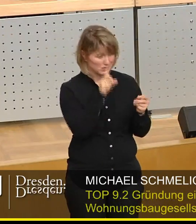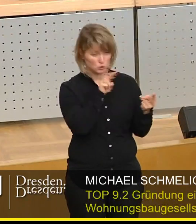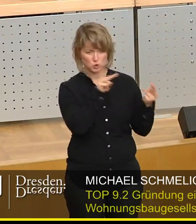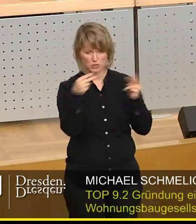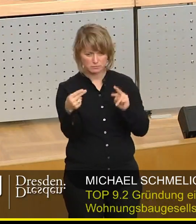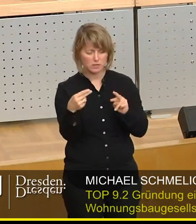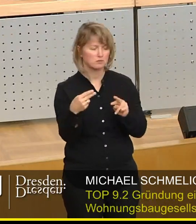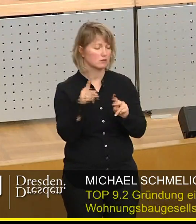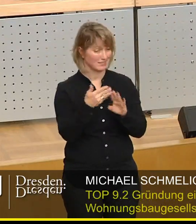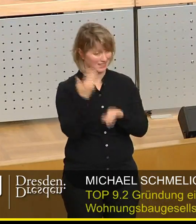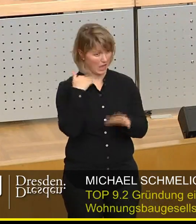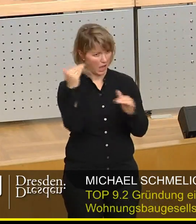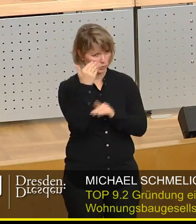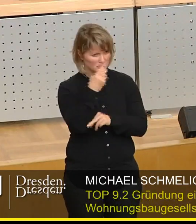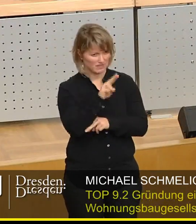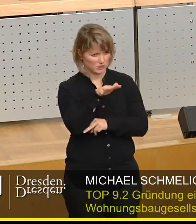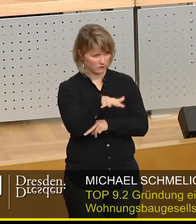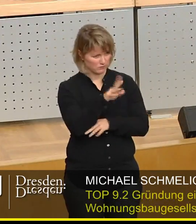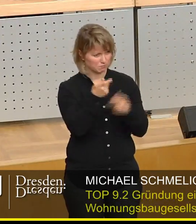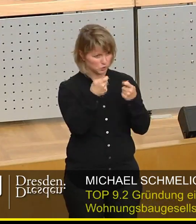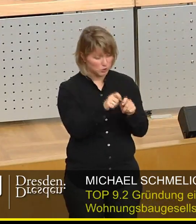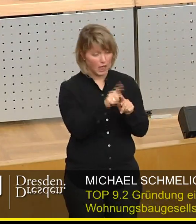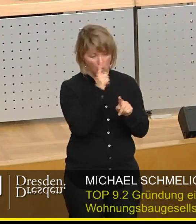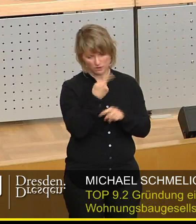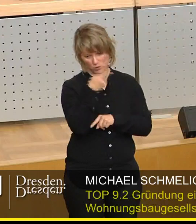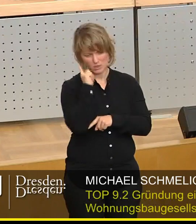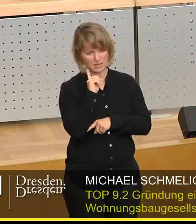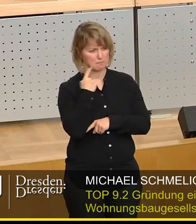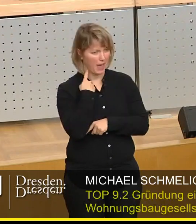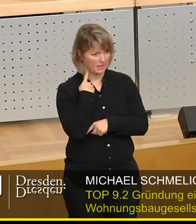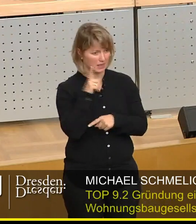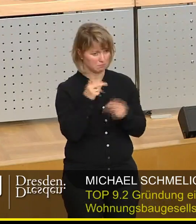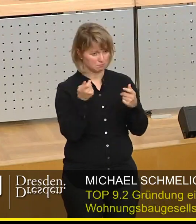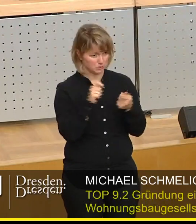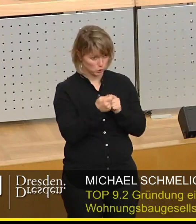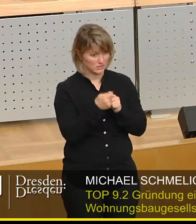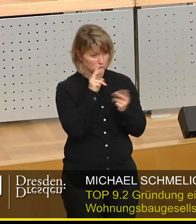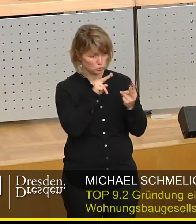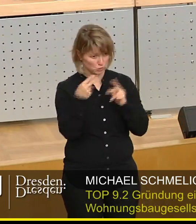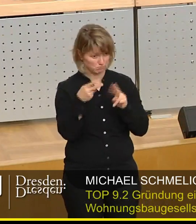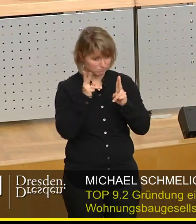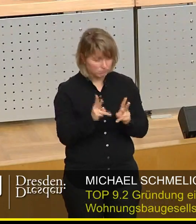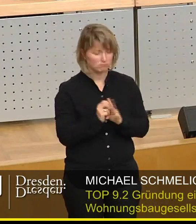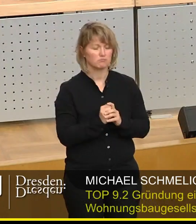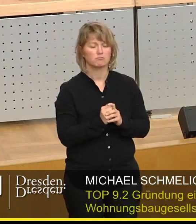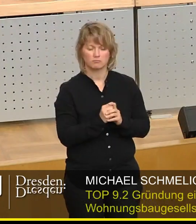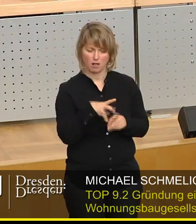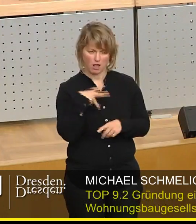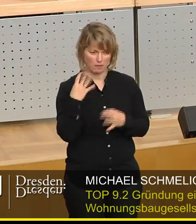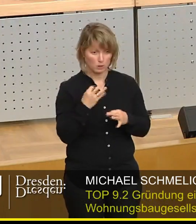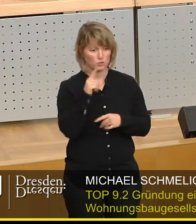der Beschluss vom August 2015, sondern auch vom Mai letzten Jahres. Und was uns dann vorgelegt wurde